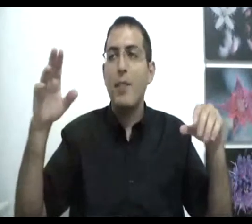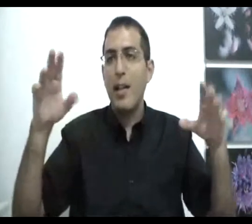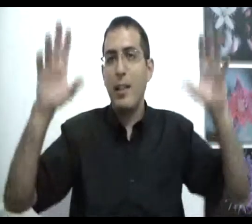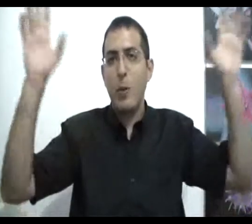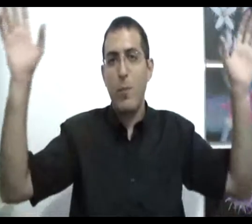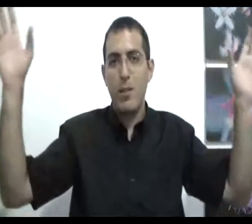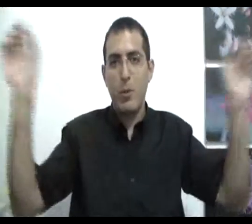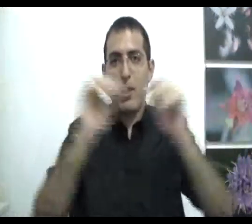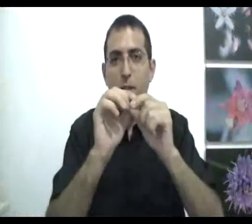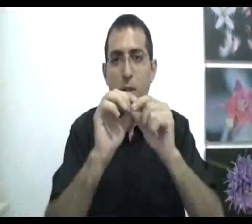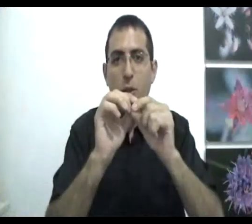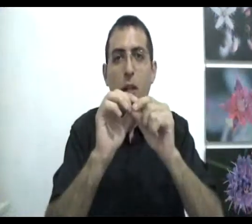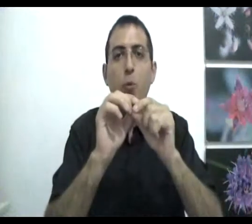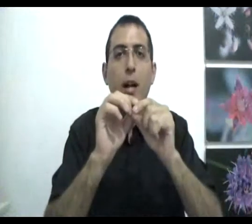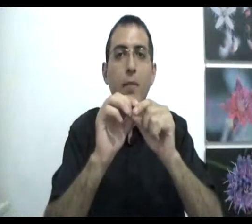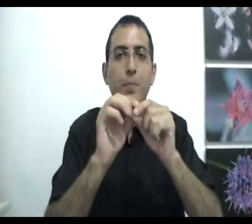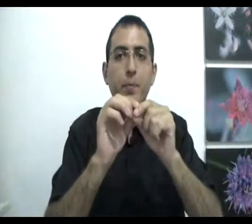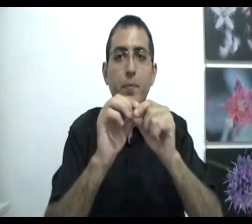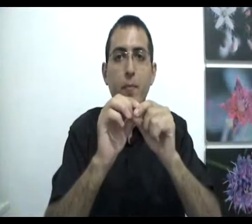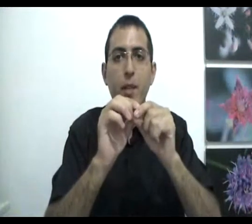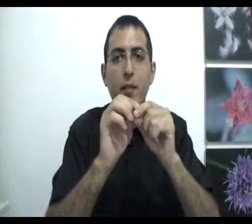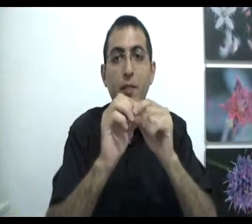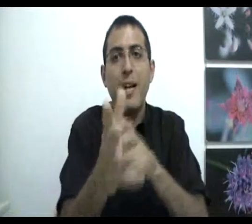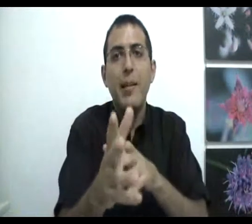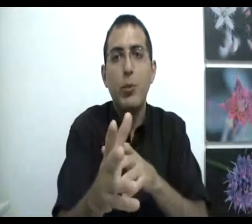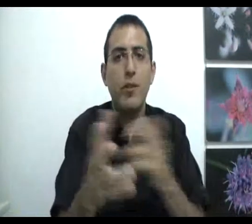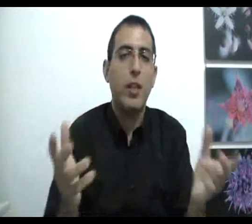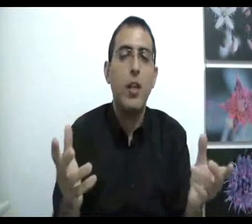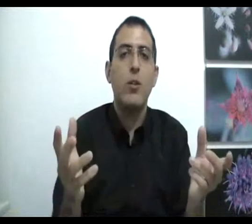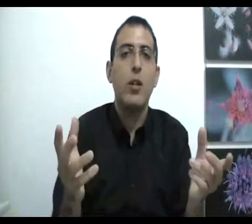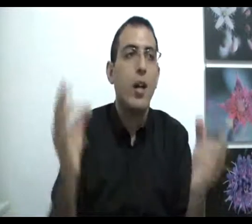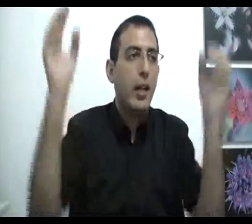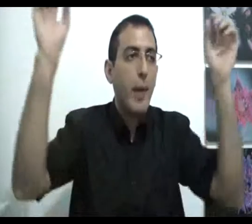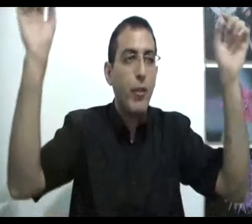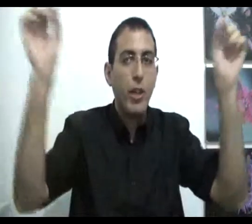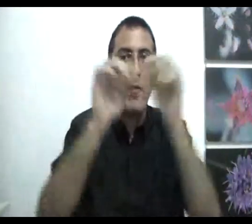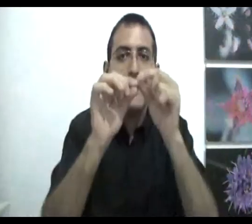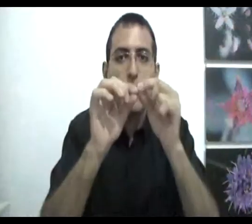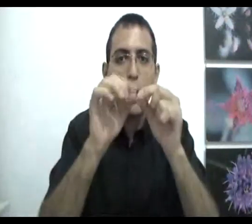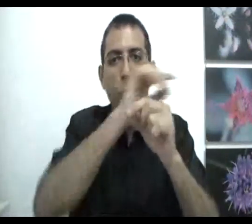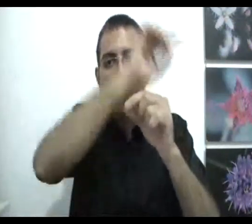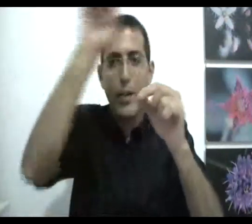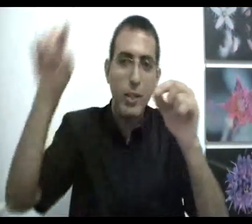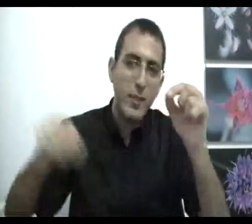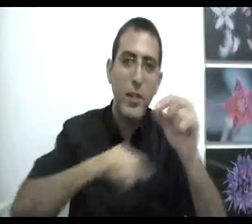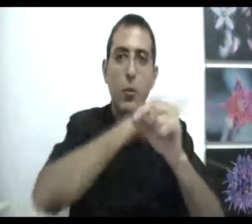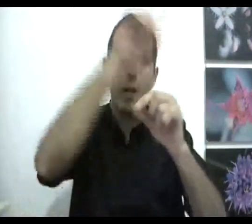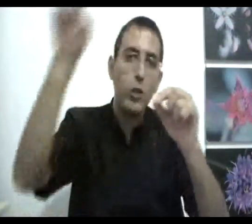כך את המקום עצמו, תקבץ אותו לנקודה ותעלים אותו, אבל אתה לא יכול. כי ברגע שכיווצת אותו לנקודה, יש לך סביב הנקודה, עוד